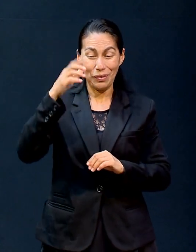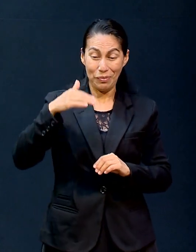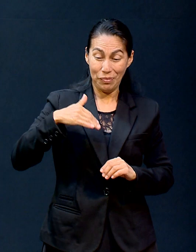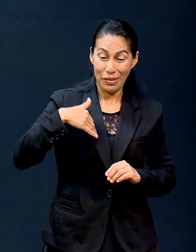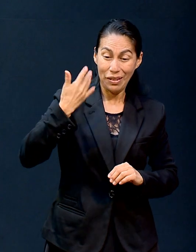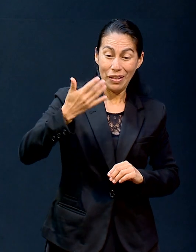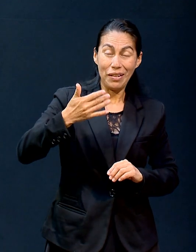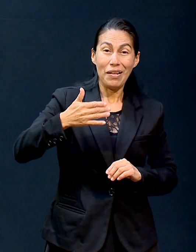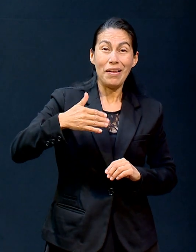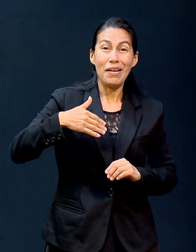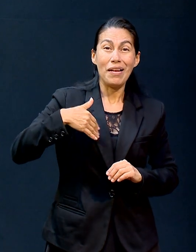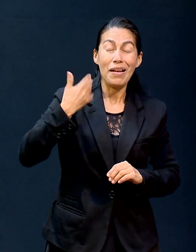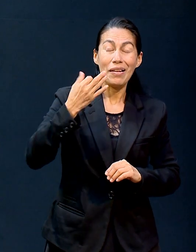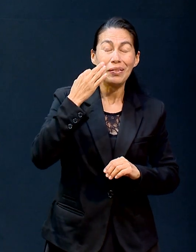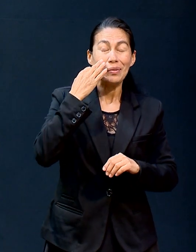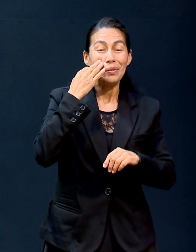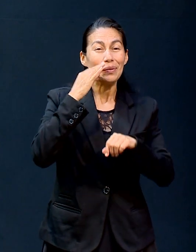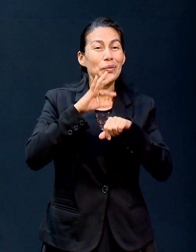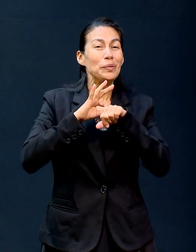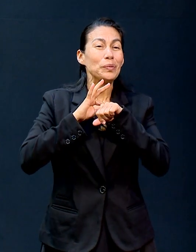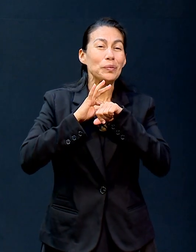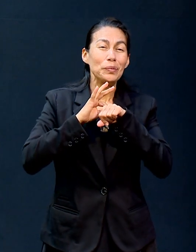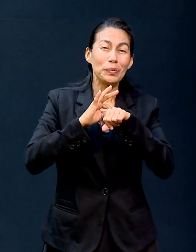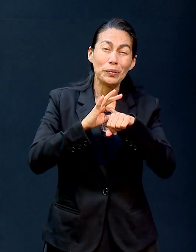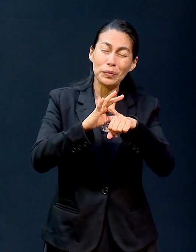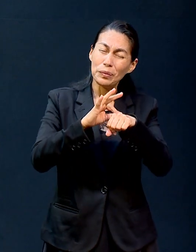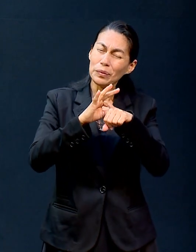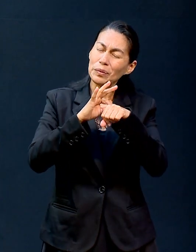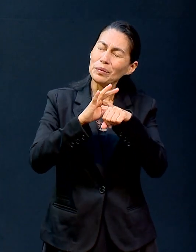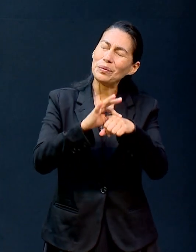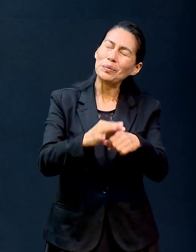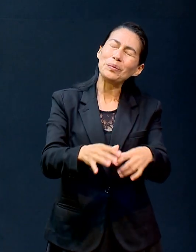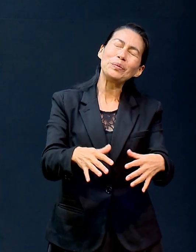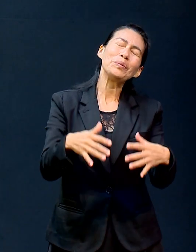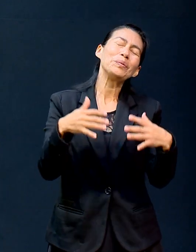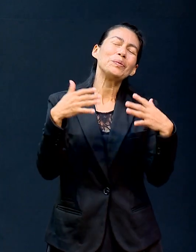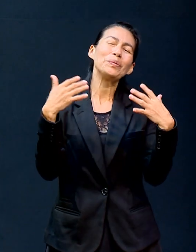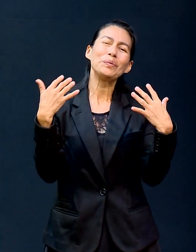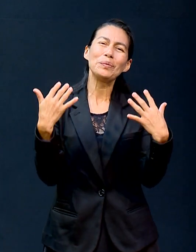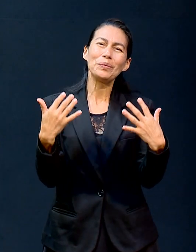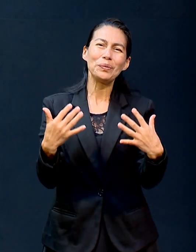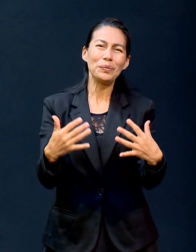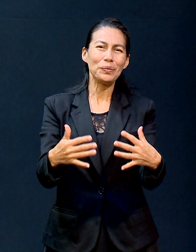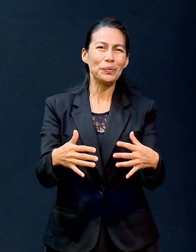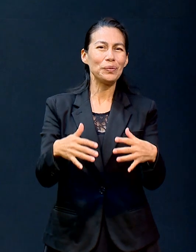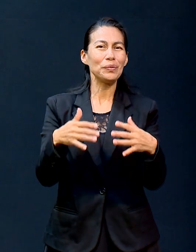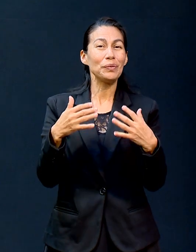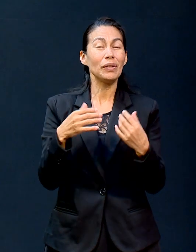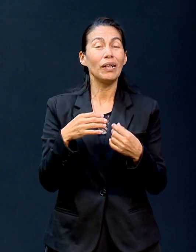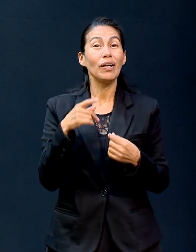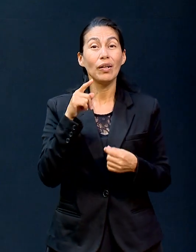si esperas en esperas que más